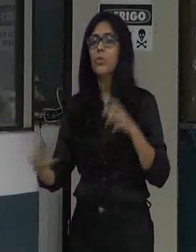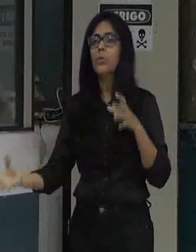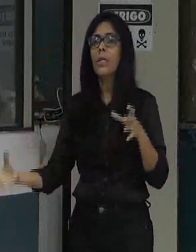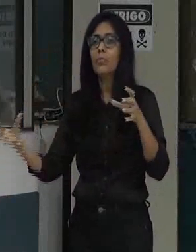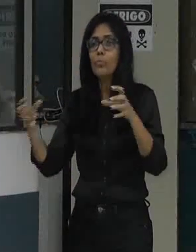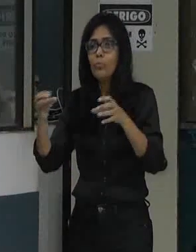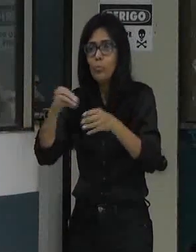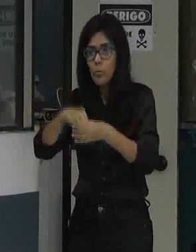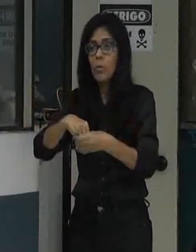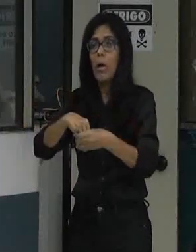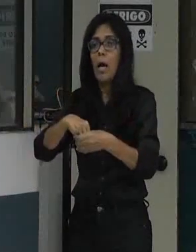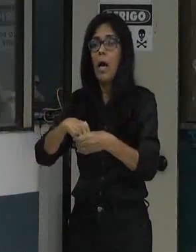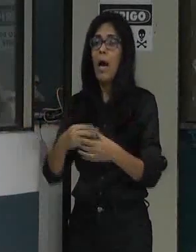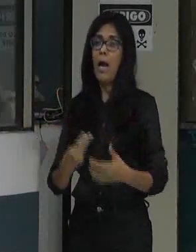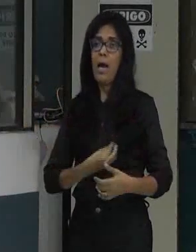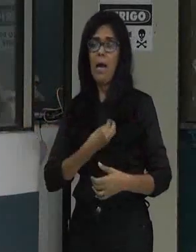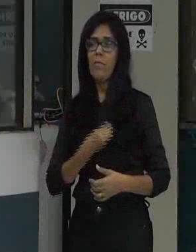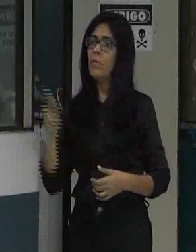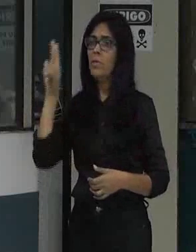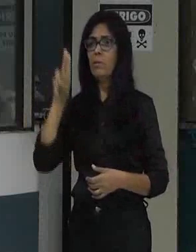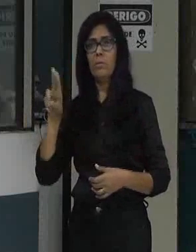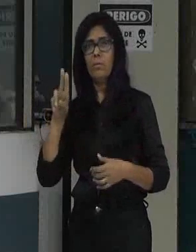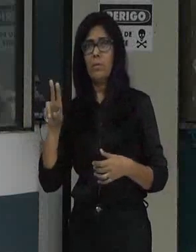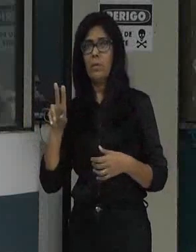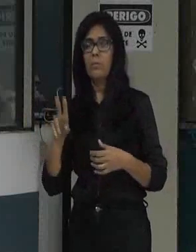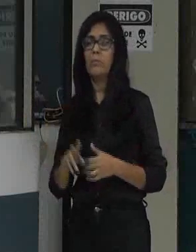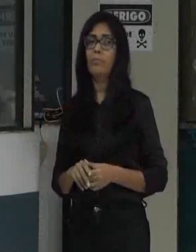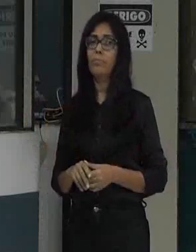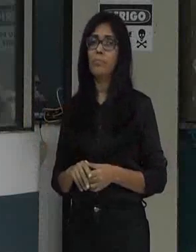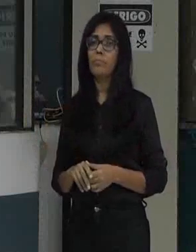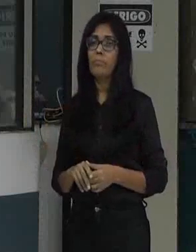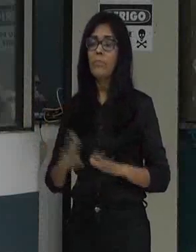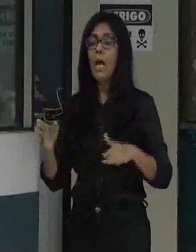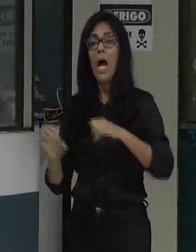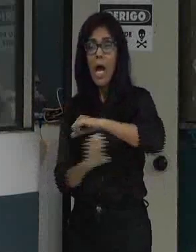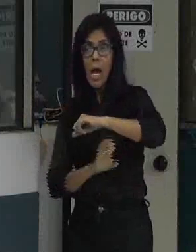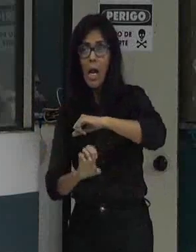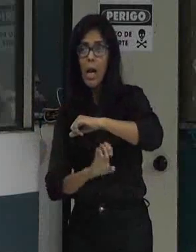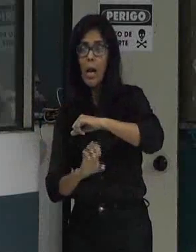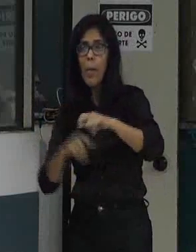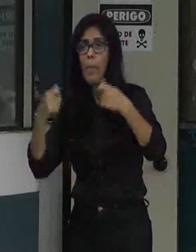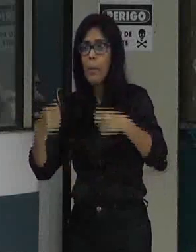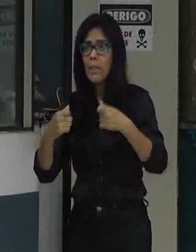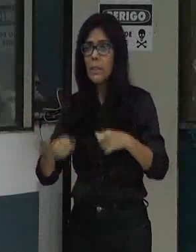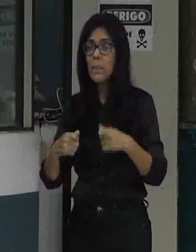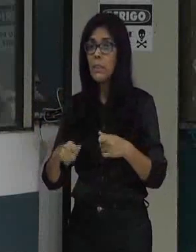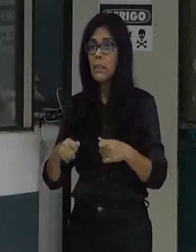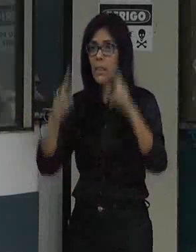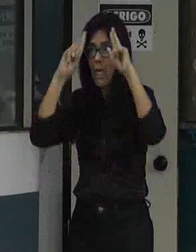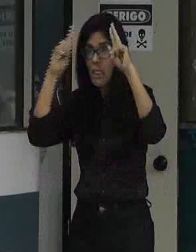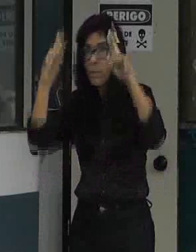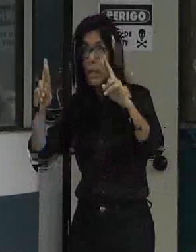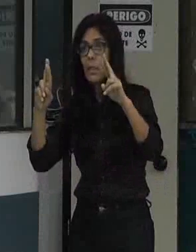prefeitura e autarquia de transporte de mobilidade precisa entender que tem que atender à vida das pessoas